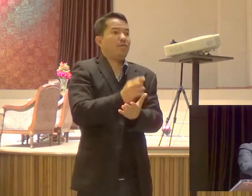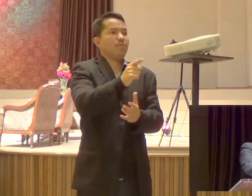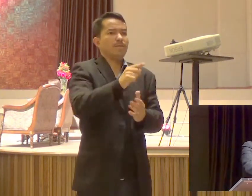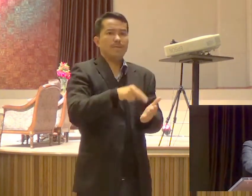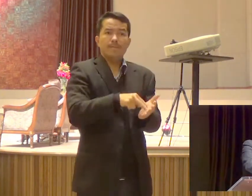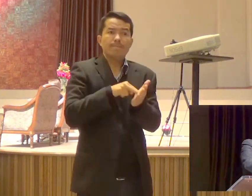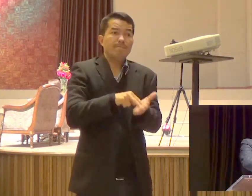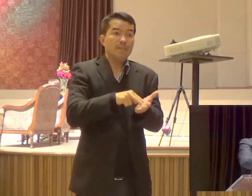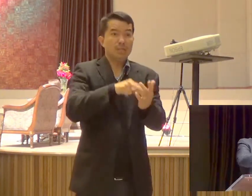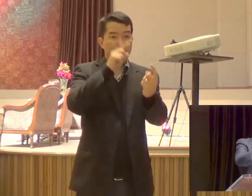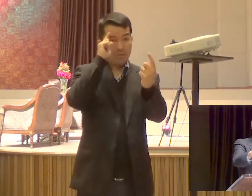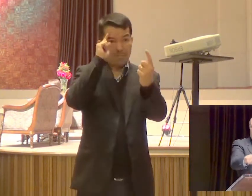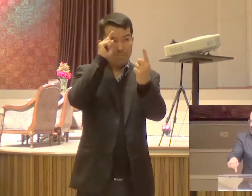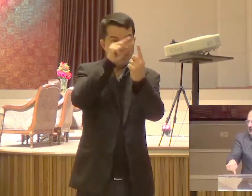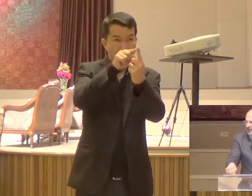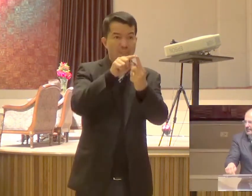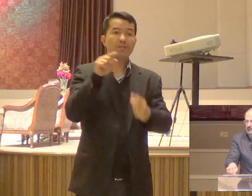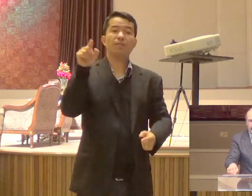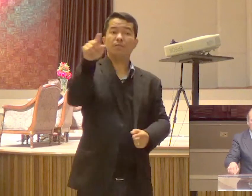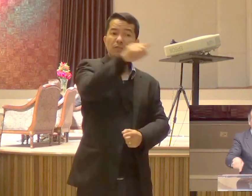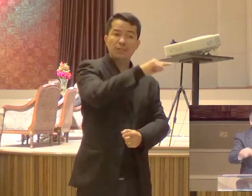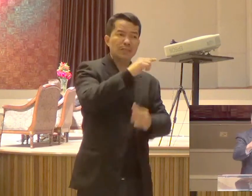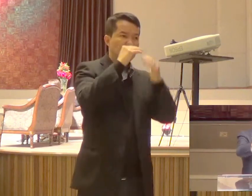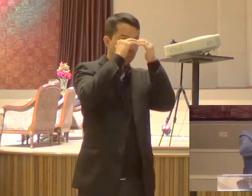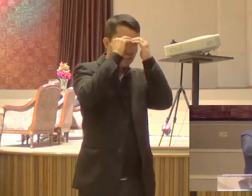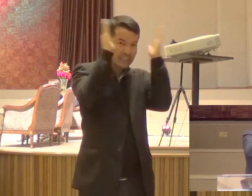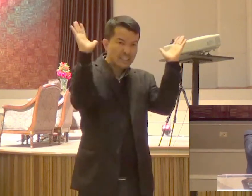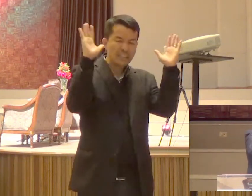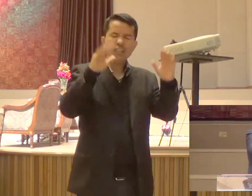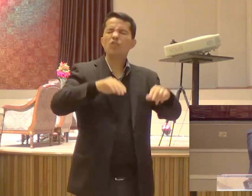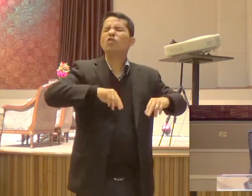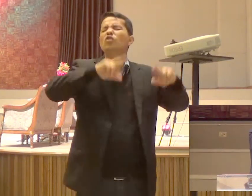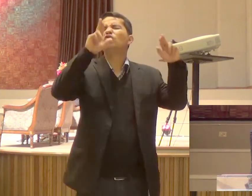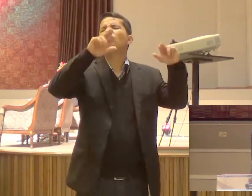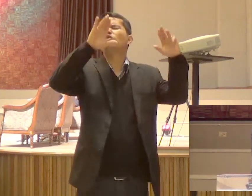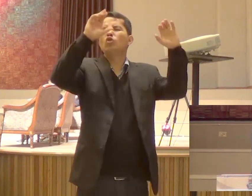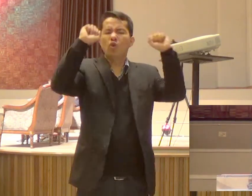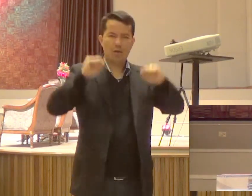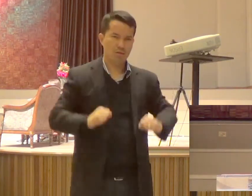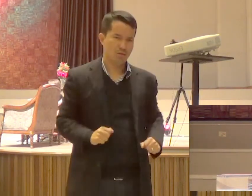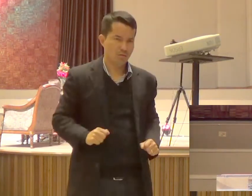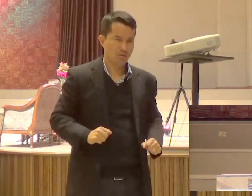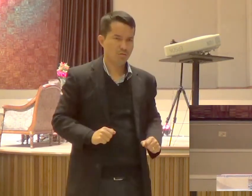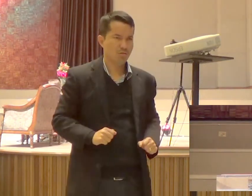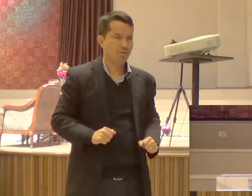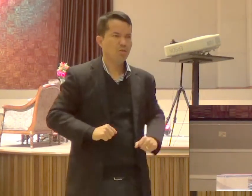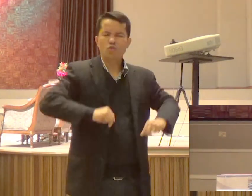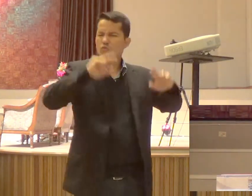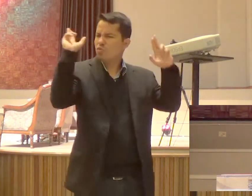uma carreira Assim como eu tenho uma carreira Continuem firmes E coloquem em prática O que Deus lhes deu